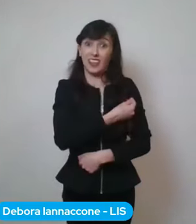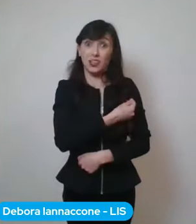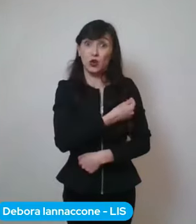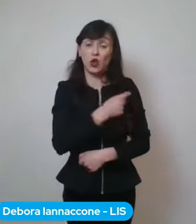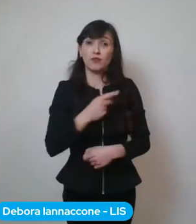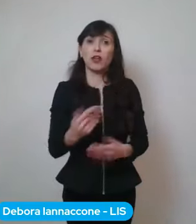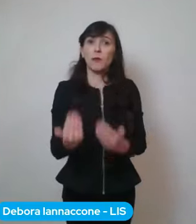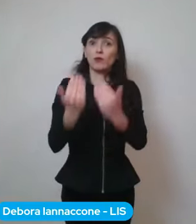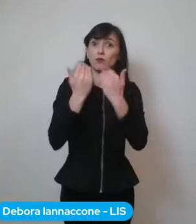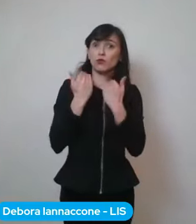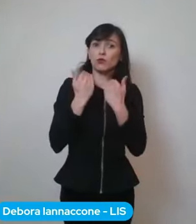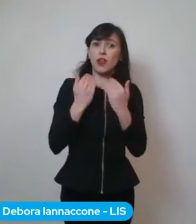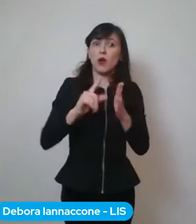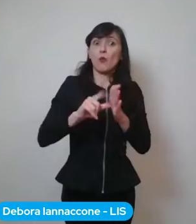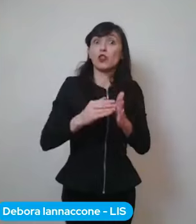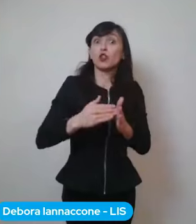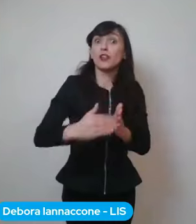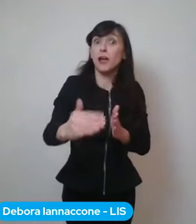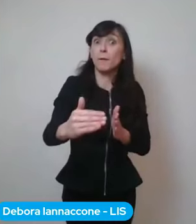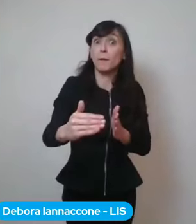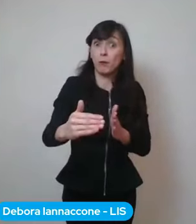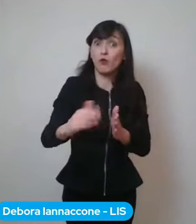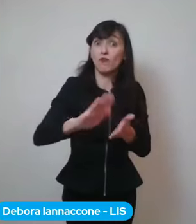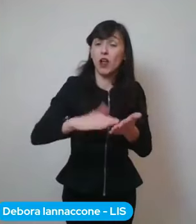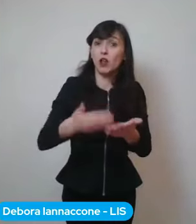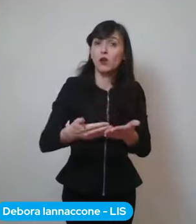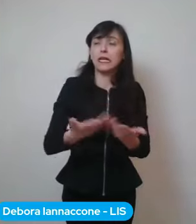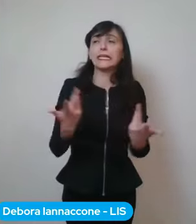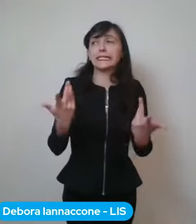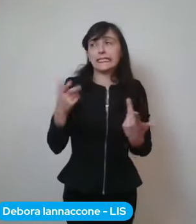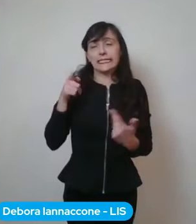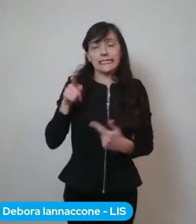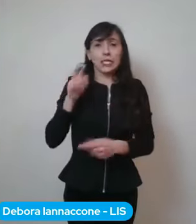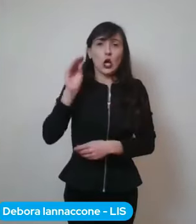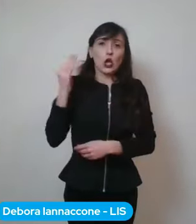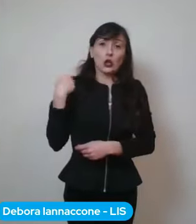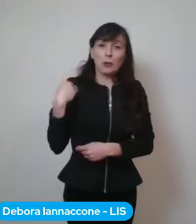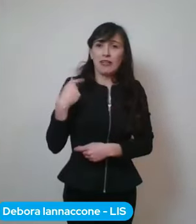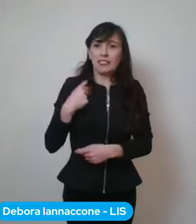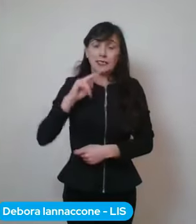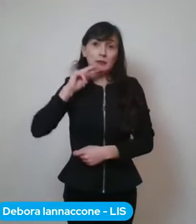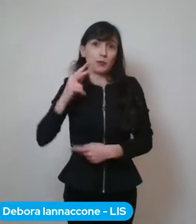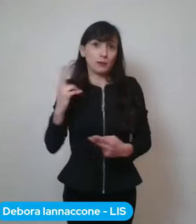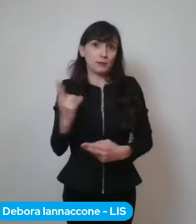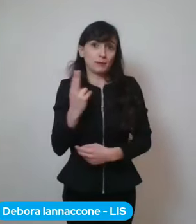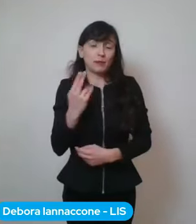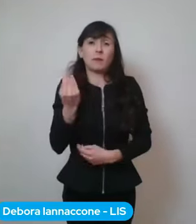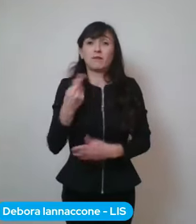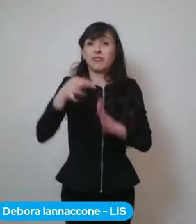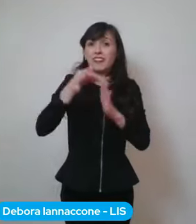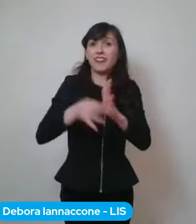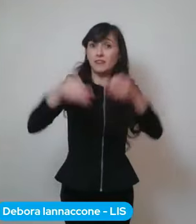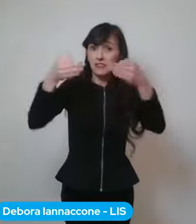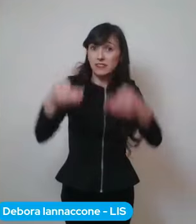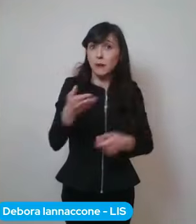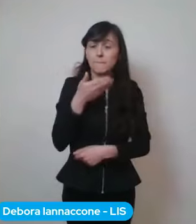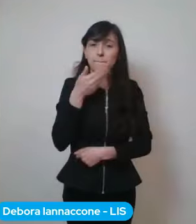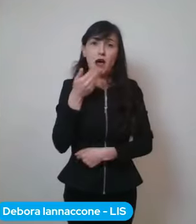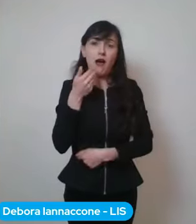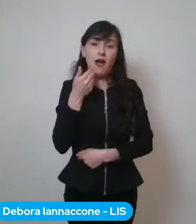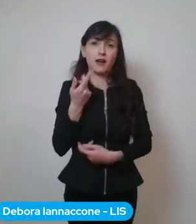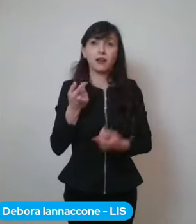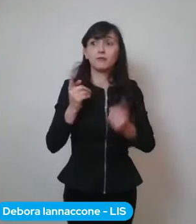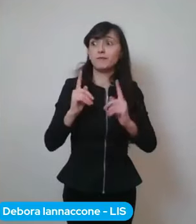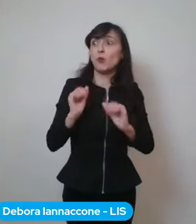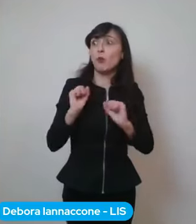ancora non ci sono poi dati così così certi rispetto alla copertura se annuale bisogna anche